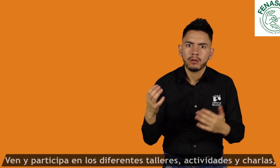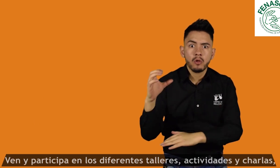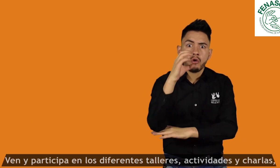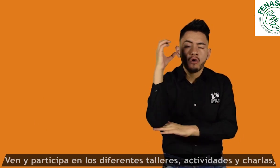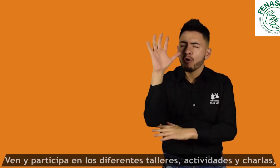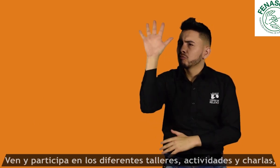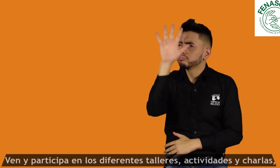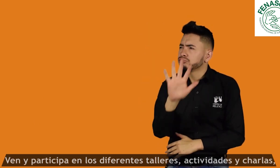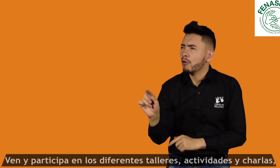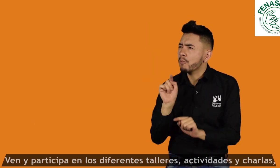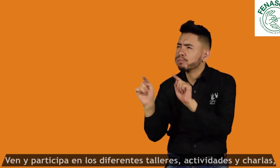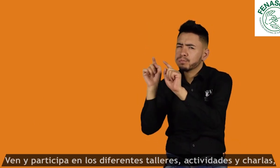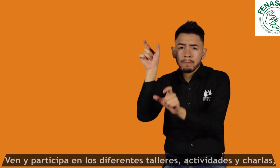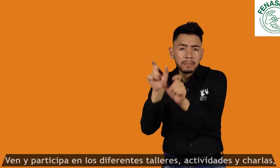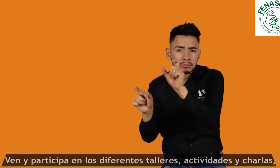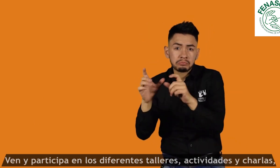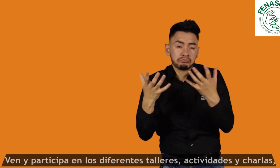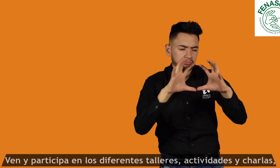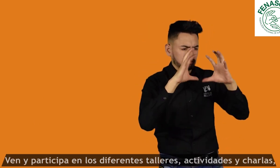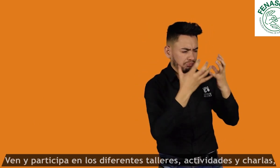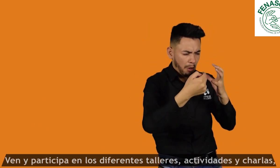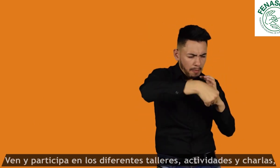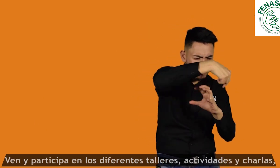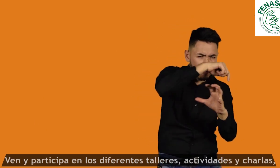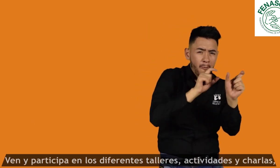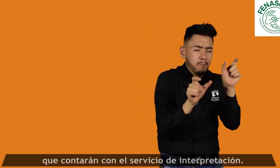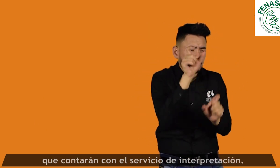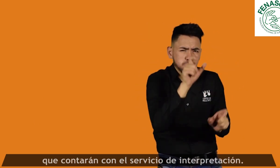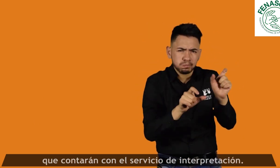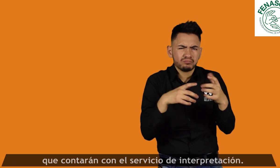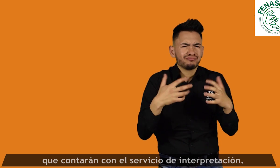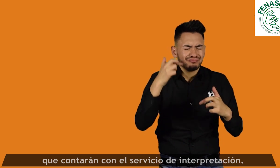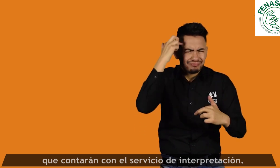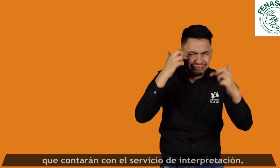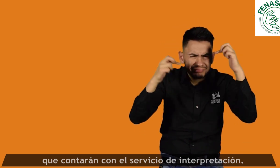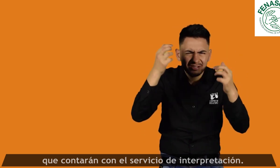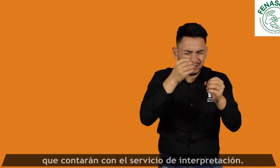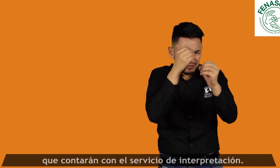Ven y participa en los diferentes talleres, actividades y charlas que contarán con el servicio de interpretación.